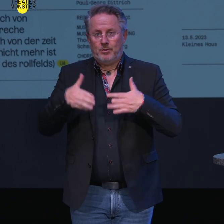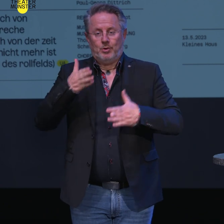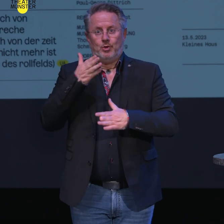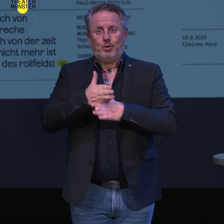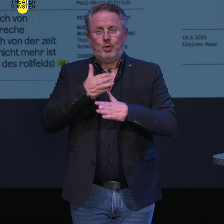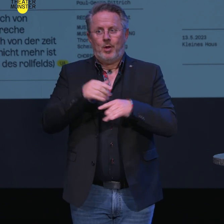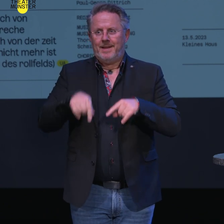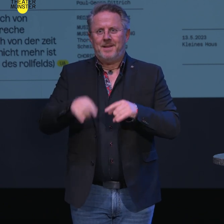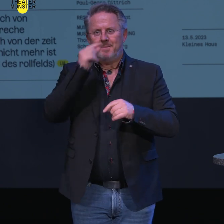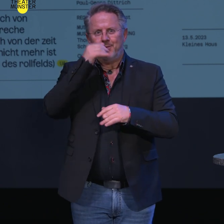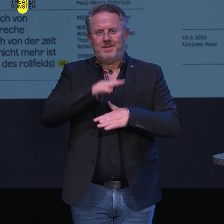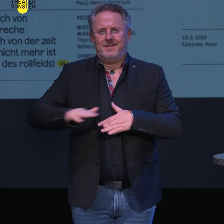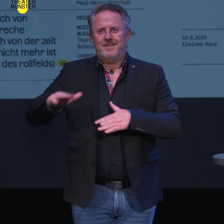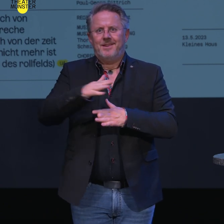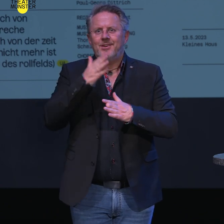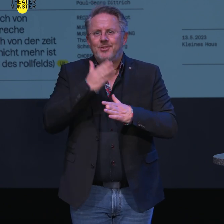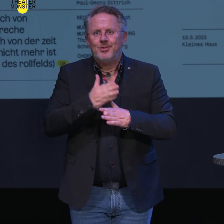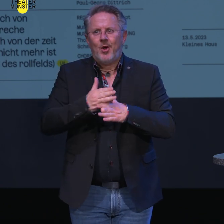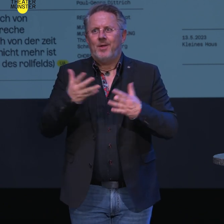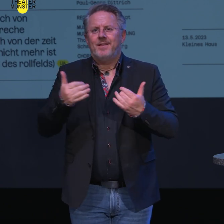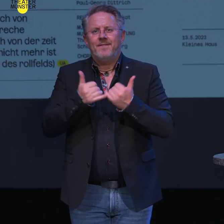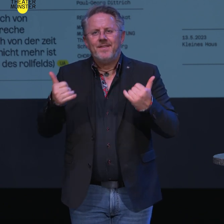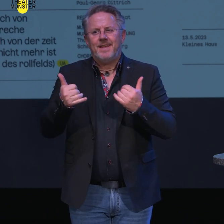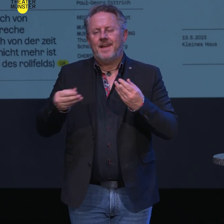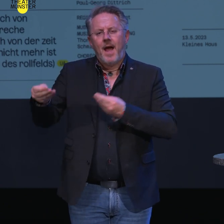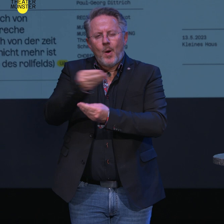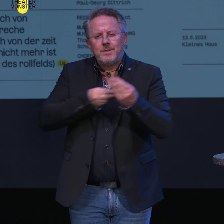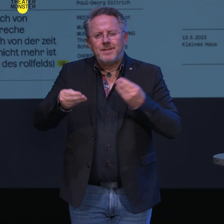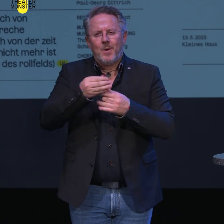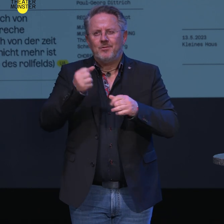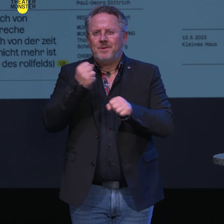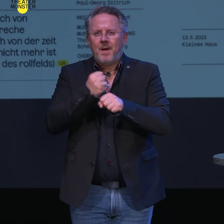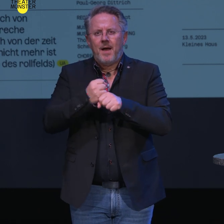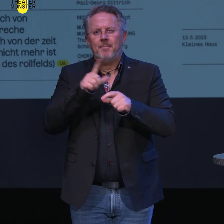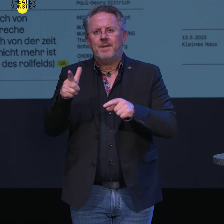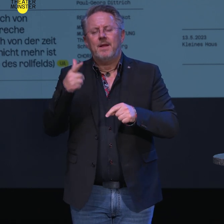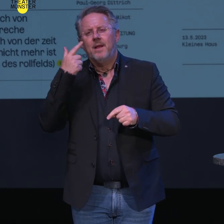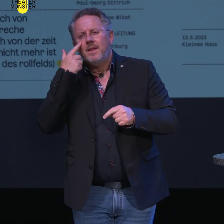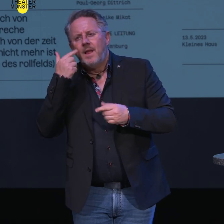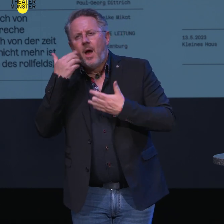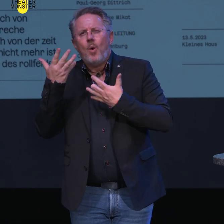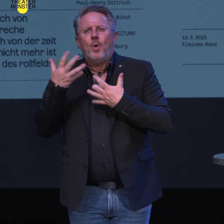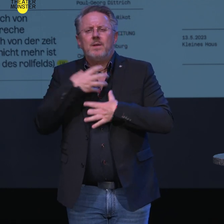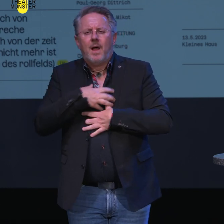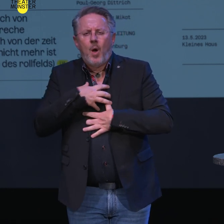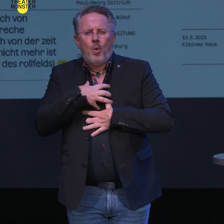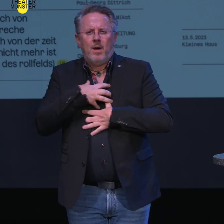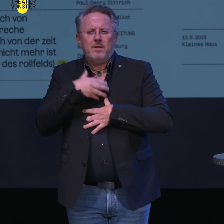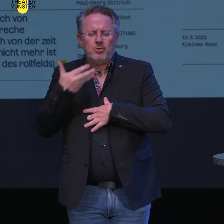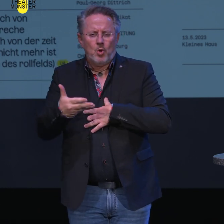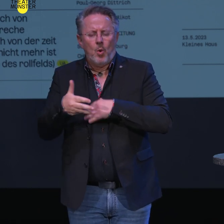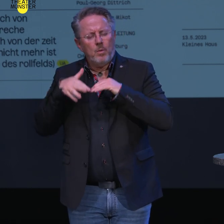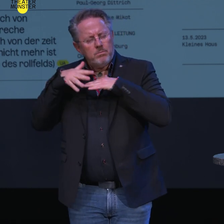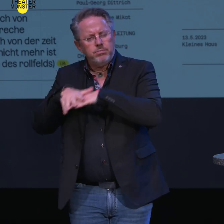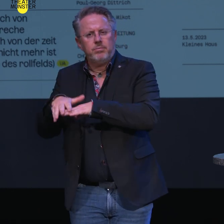schon konkret in Münster mit Institutionen und Personen in Austausch getreten, die sich mit Trauer, extremer Trauer beschäftigen. Das Libretto